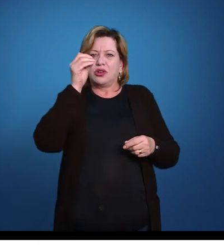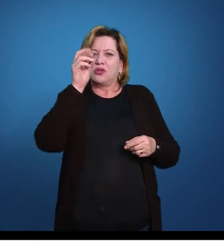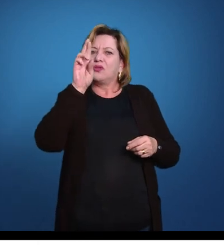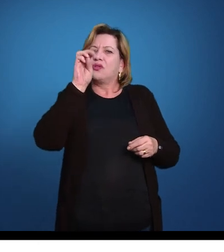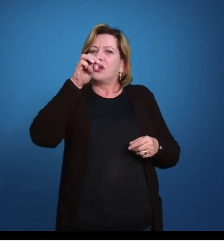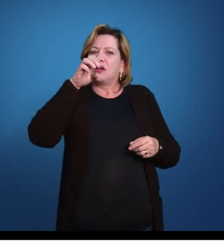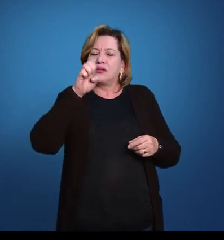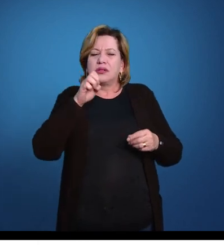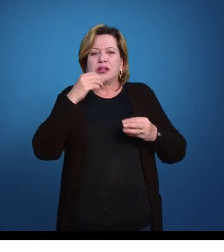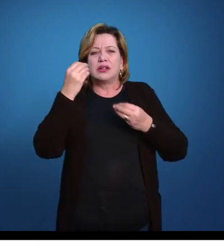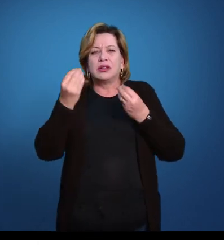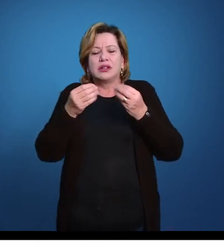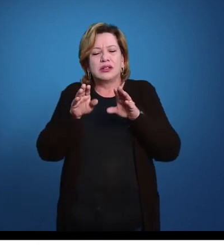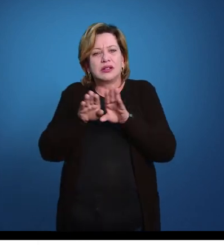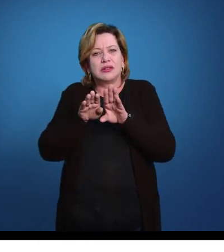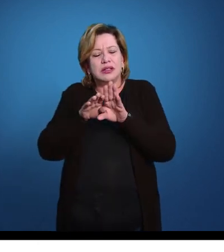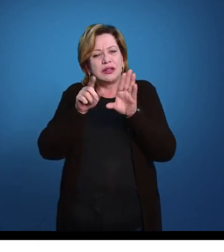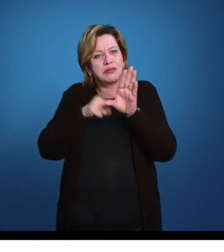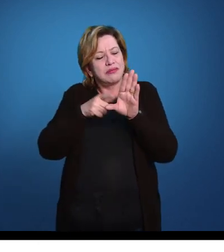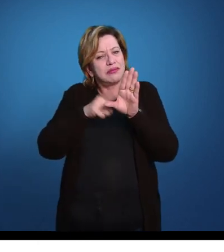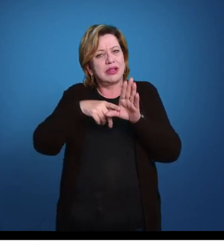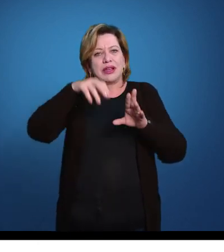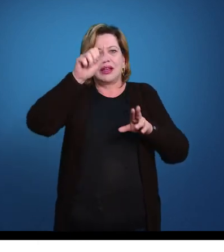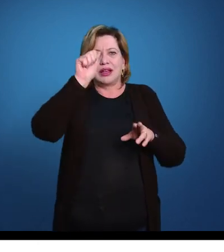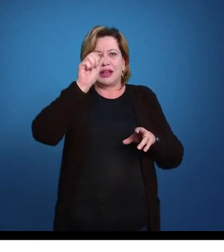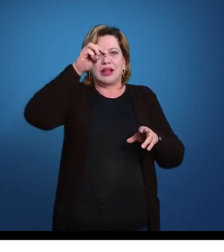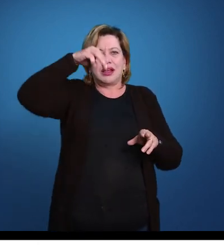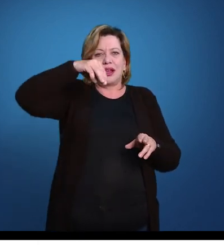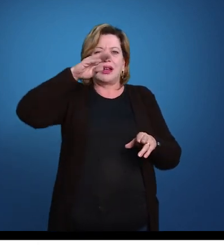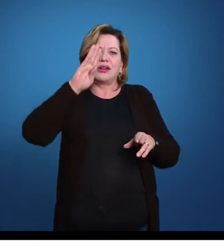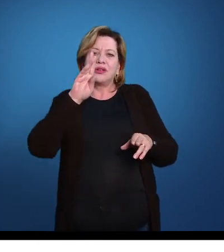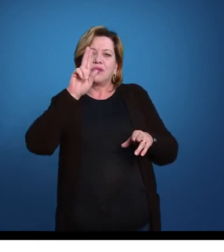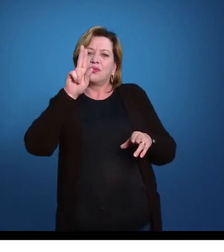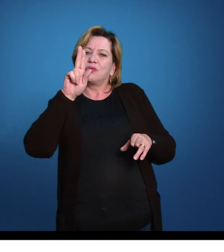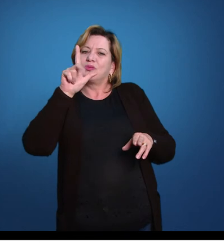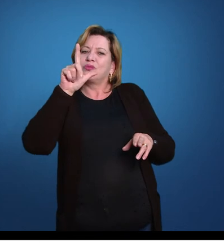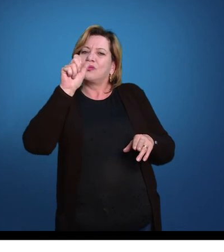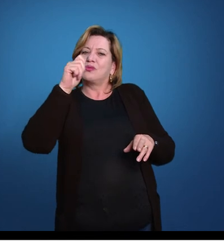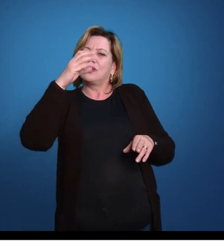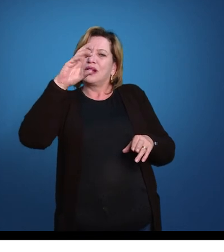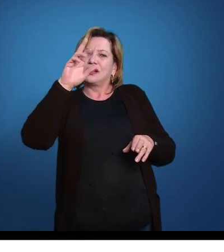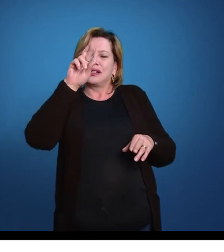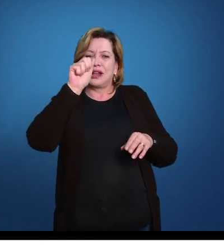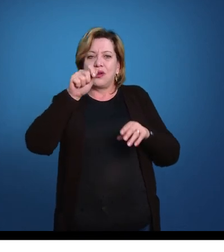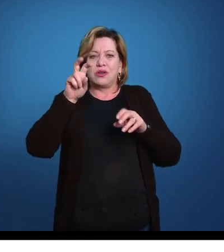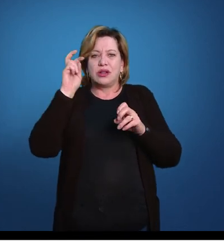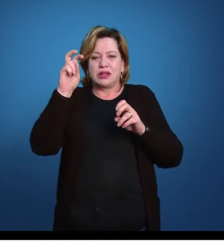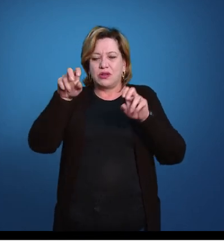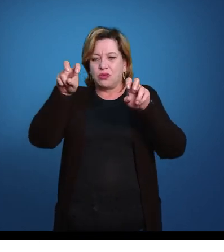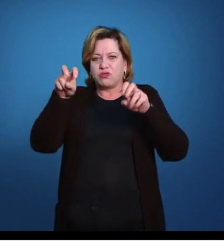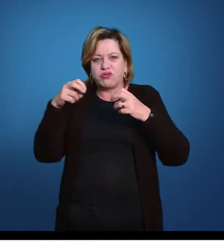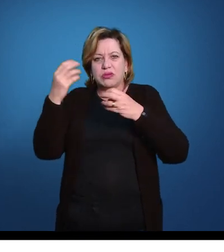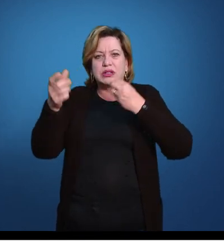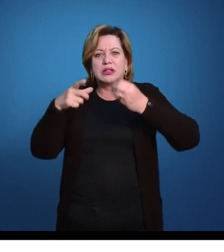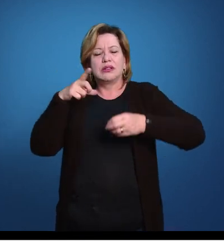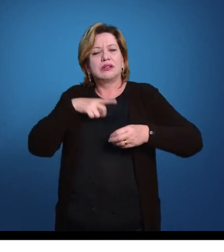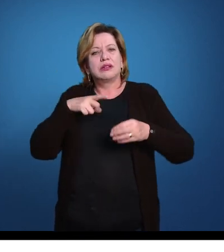pés ambulacrais ao longo do corpo, cinco linhas de pés ambulacrais ao longo do corpo e eles têm, então, também uma região